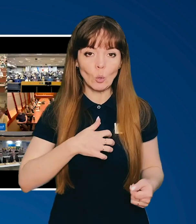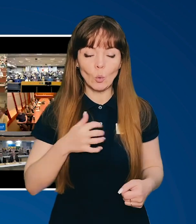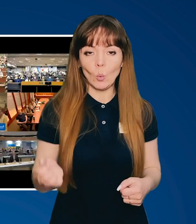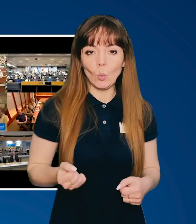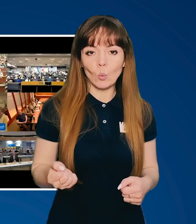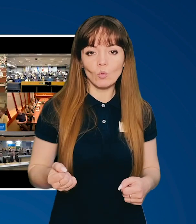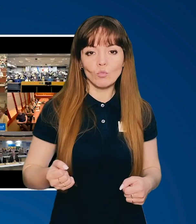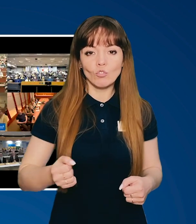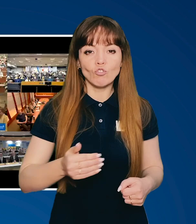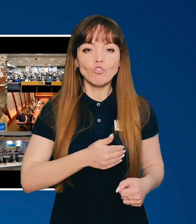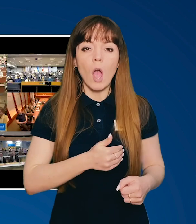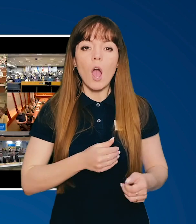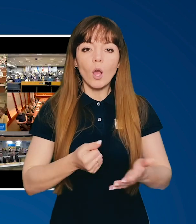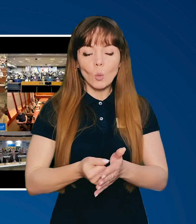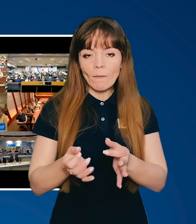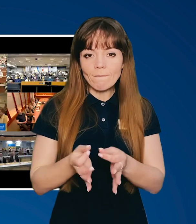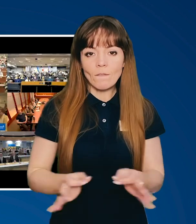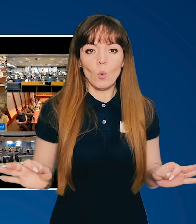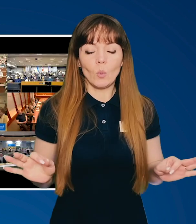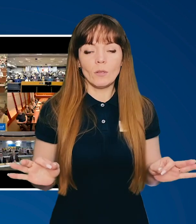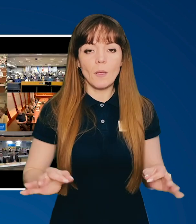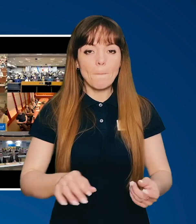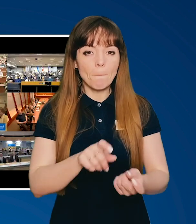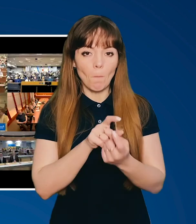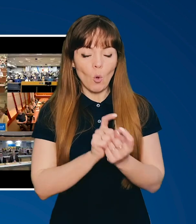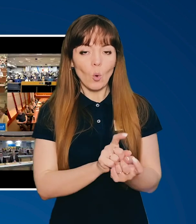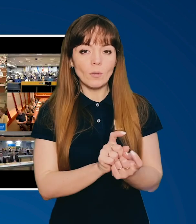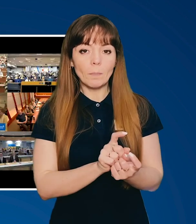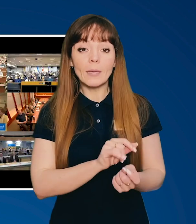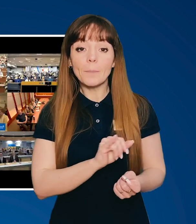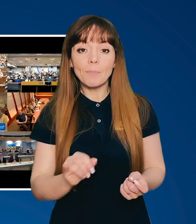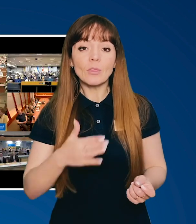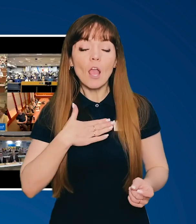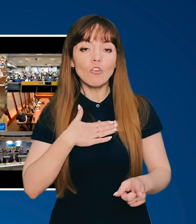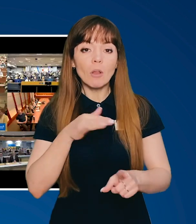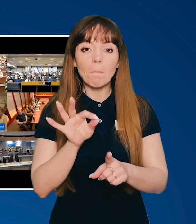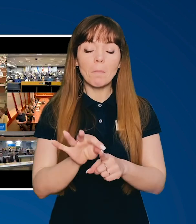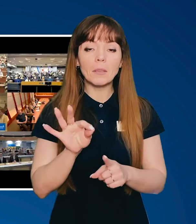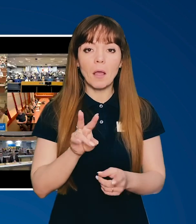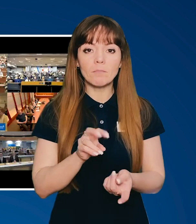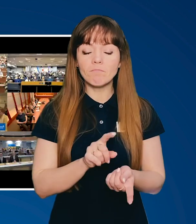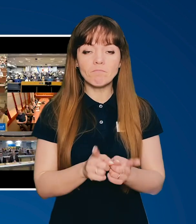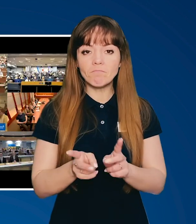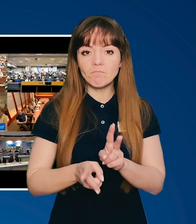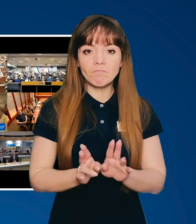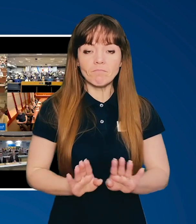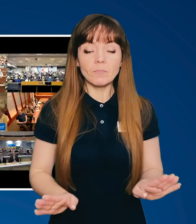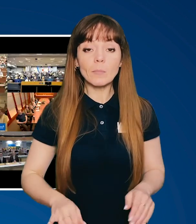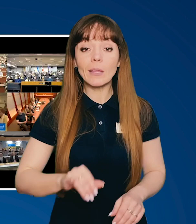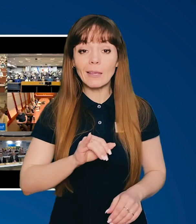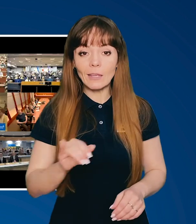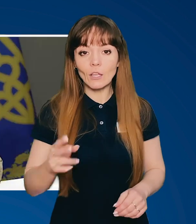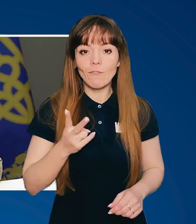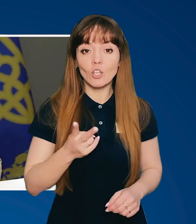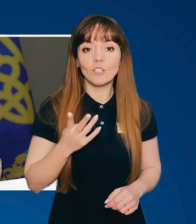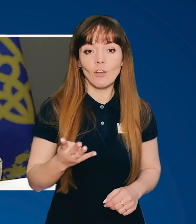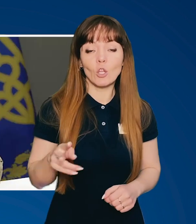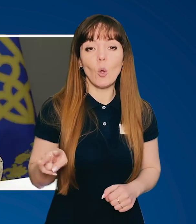дух, жага до волі, боротьби і наша мета не стали іншими. І 24